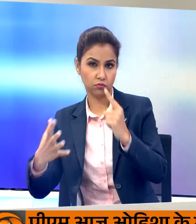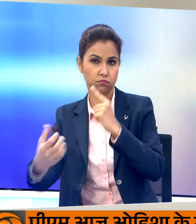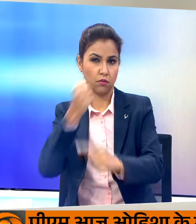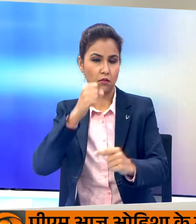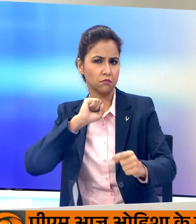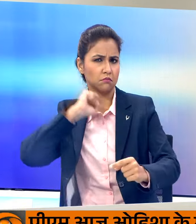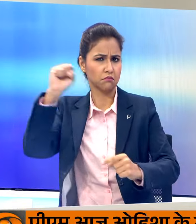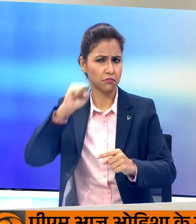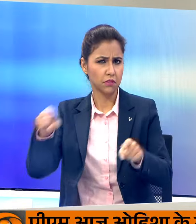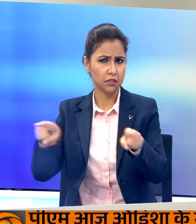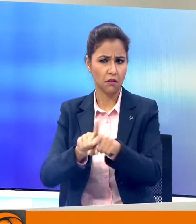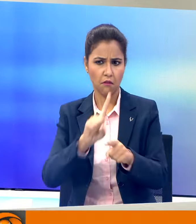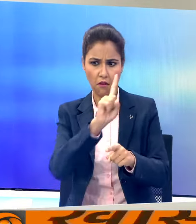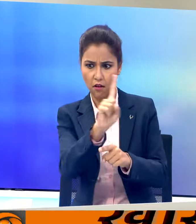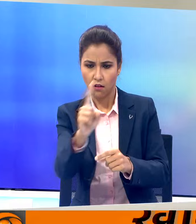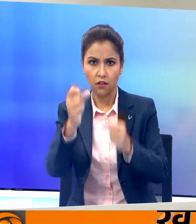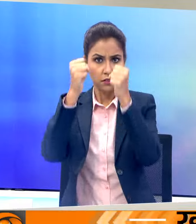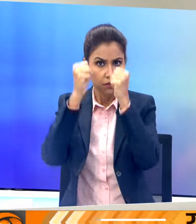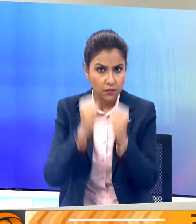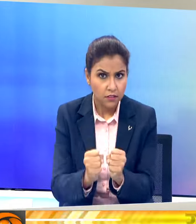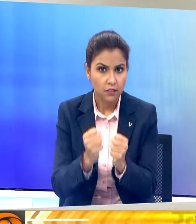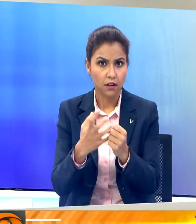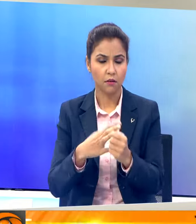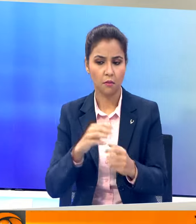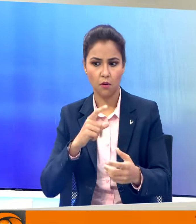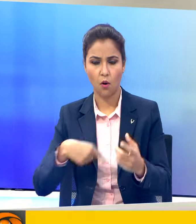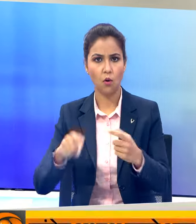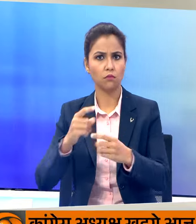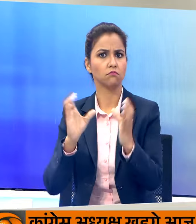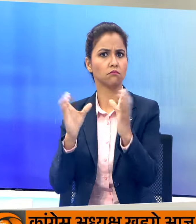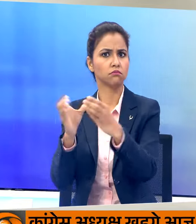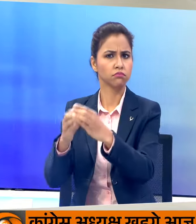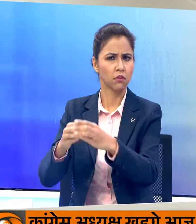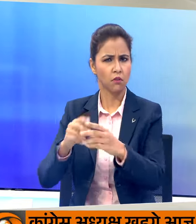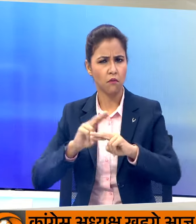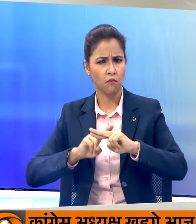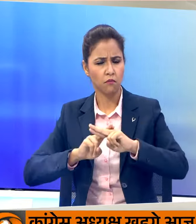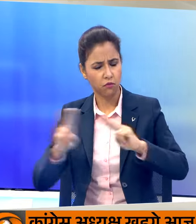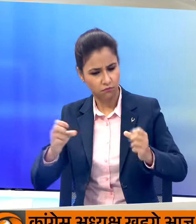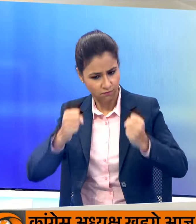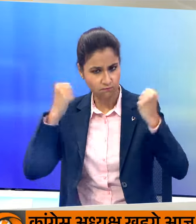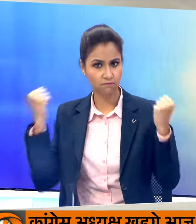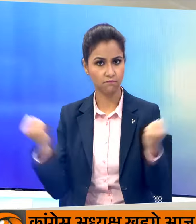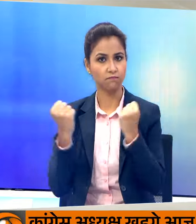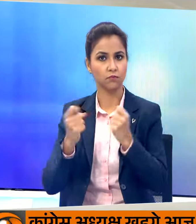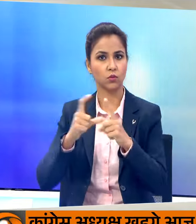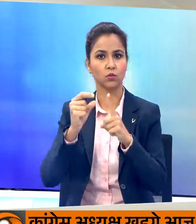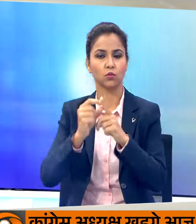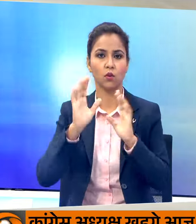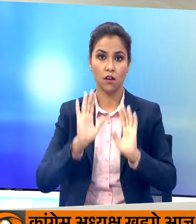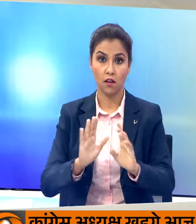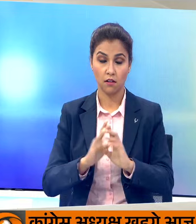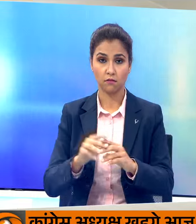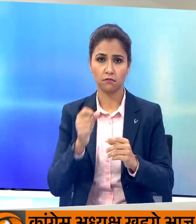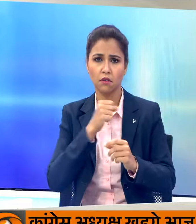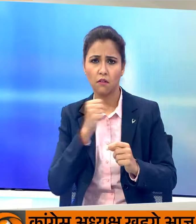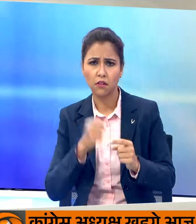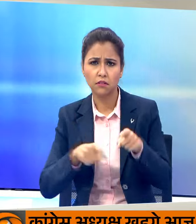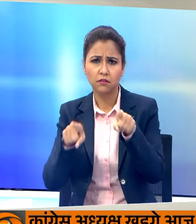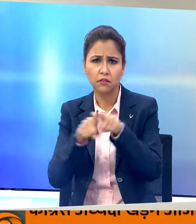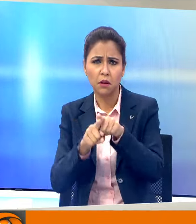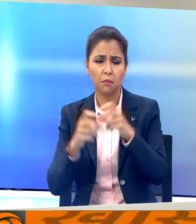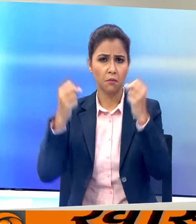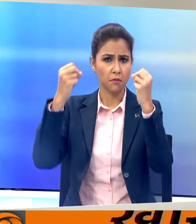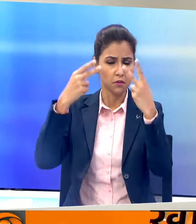के साथ एक एक सीट को जीतने के लिए पार्टी के सभी दिगज नेताओं ने पूरी ताकत जोंकती है वरिष्ट नेता और